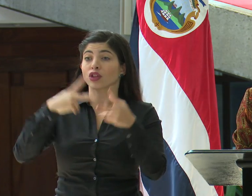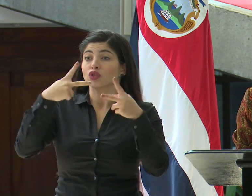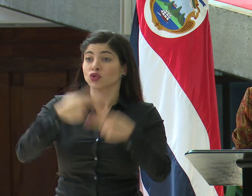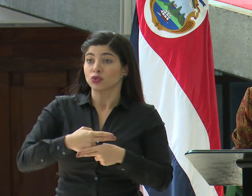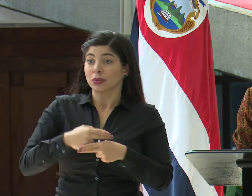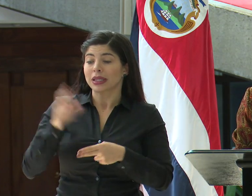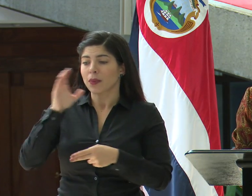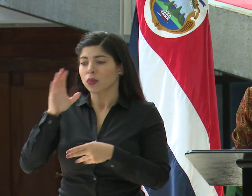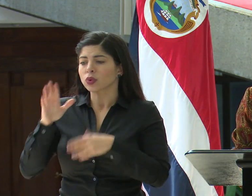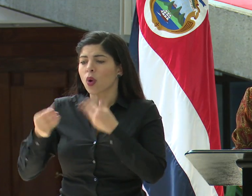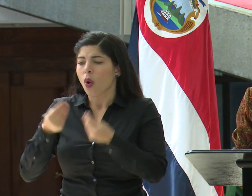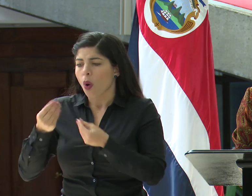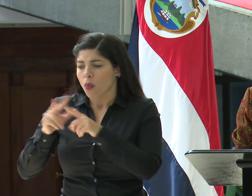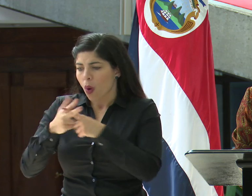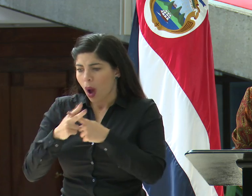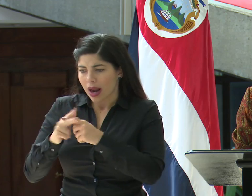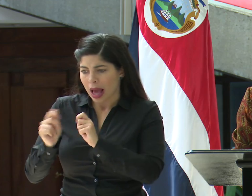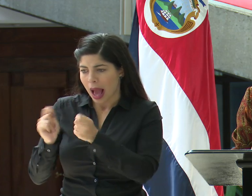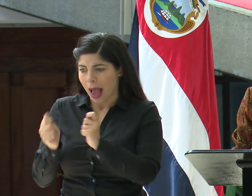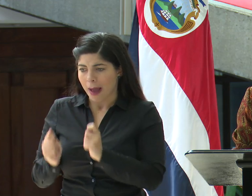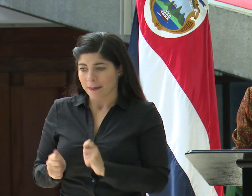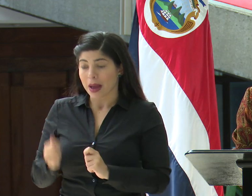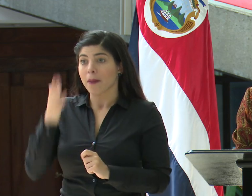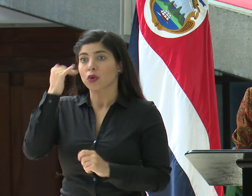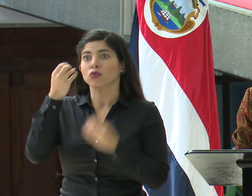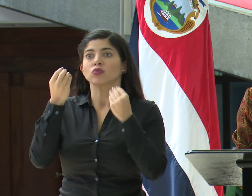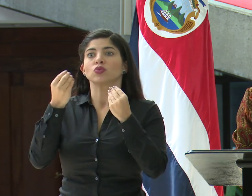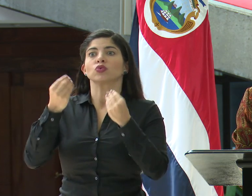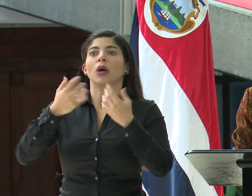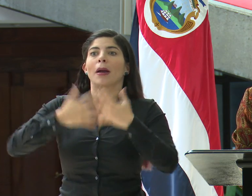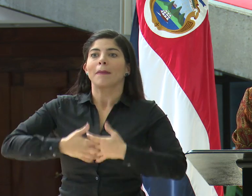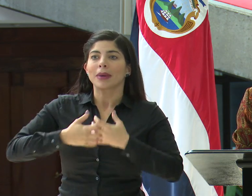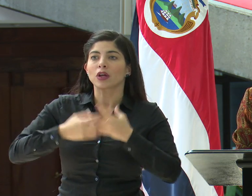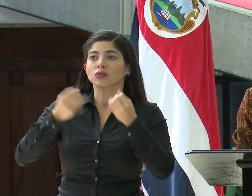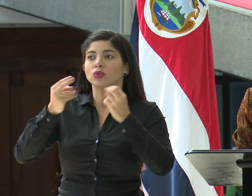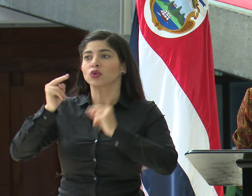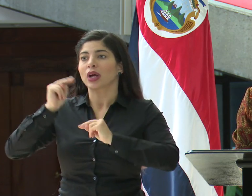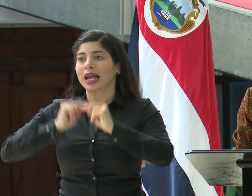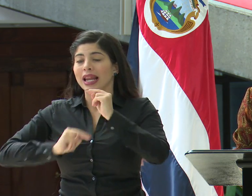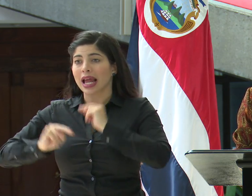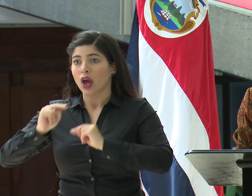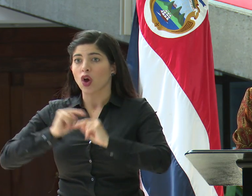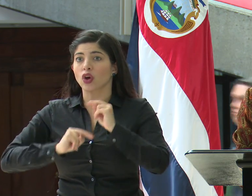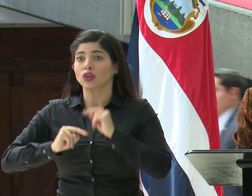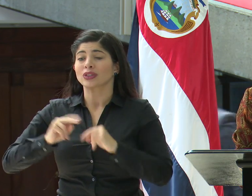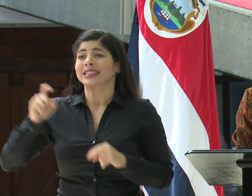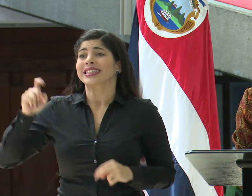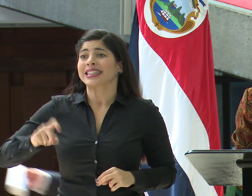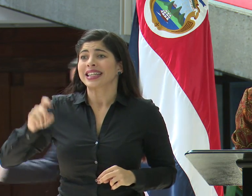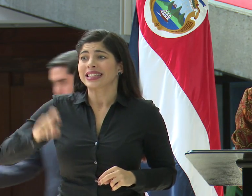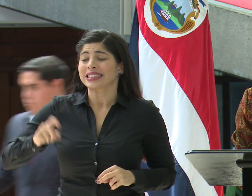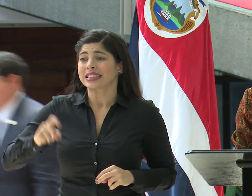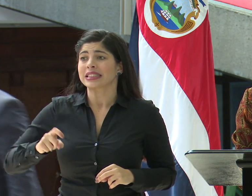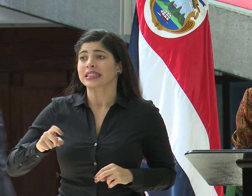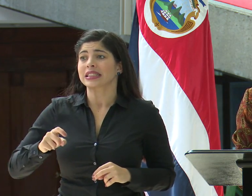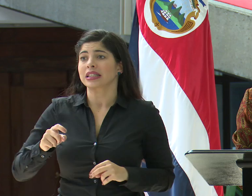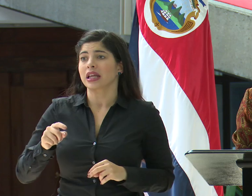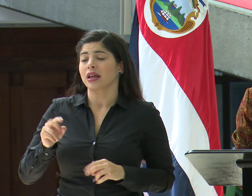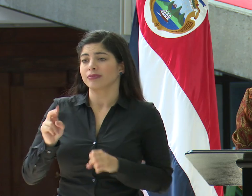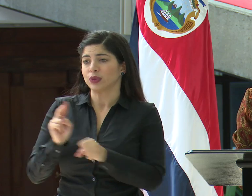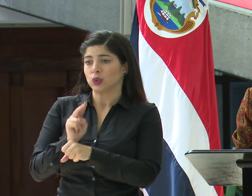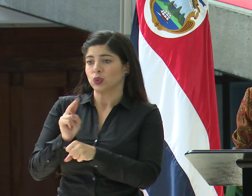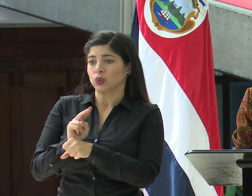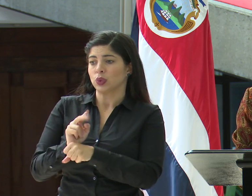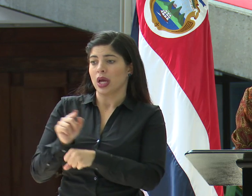necesidad importante que muchas empresas, negocios y establecimientos necesitan acudir a esta